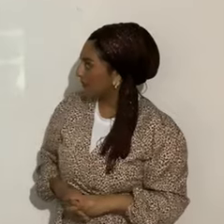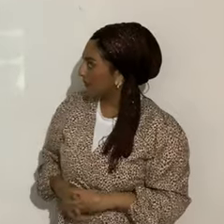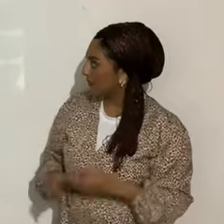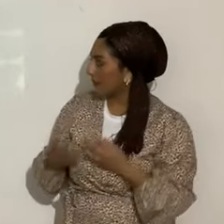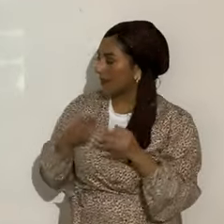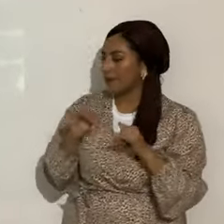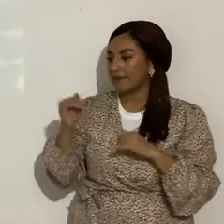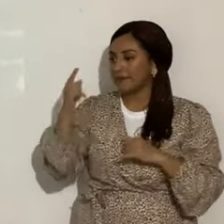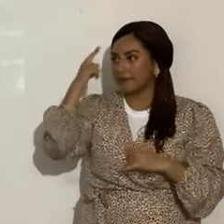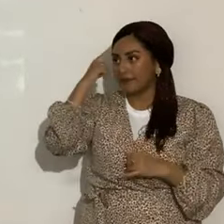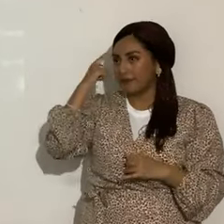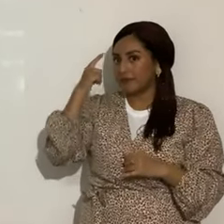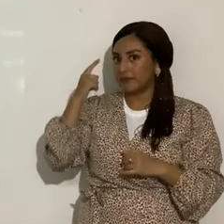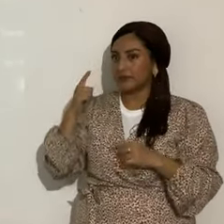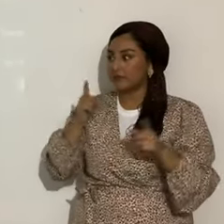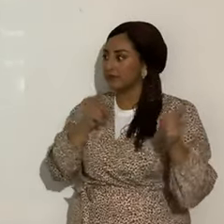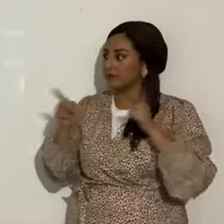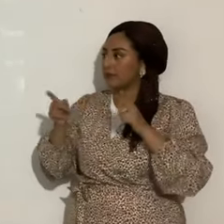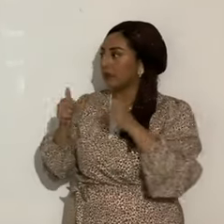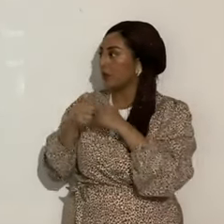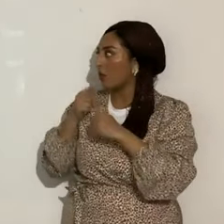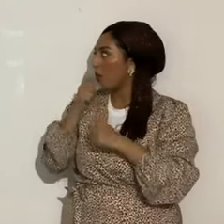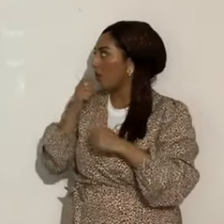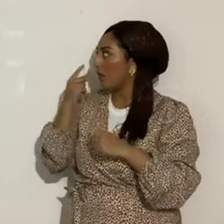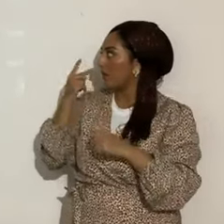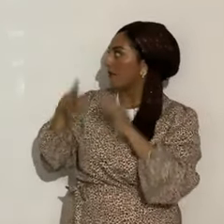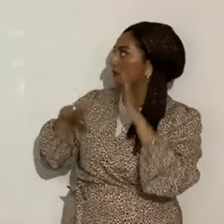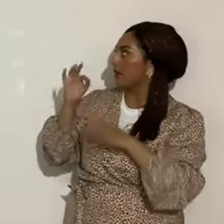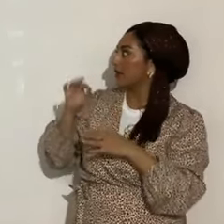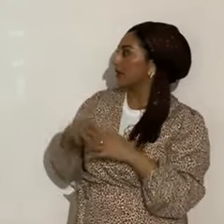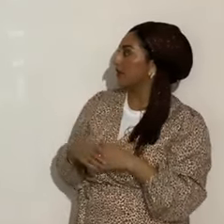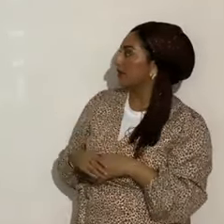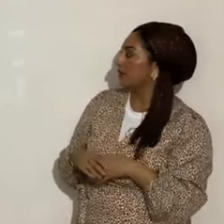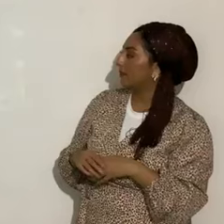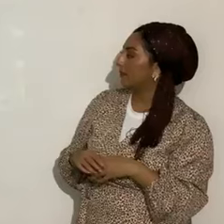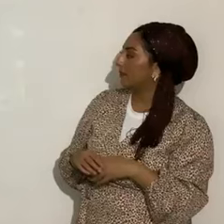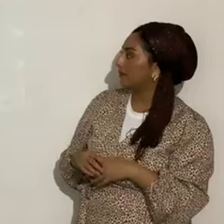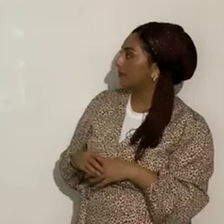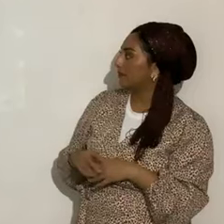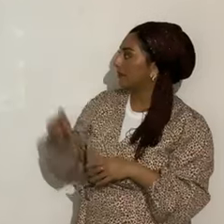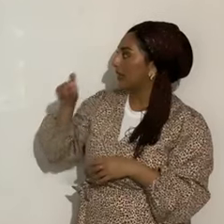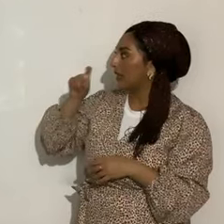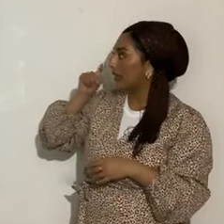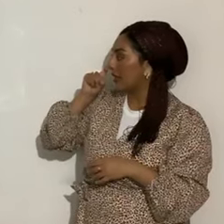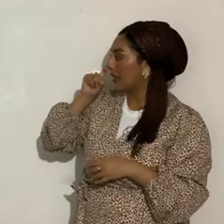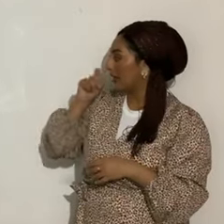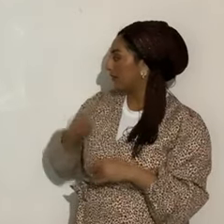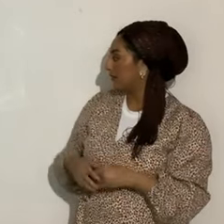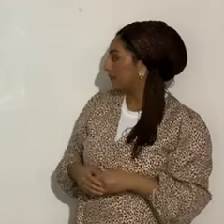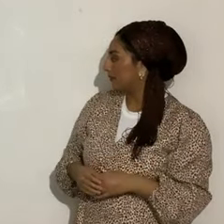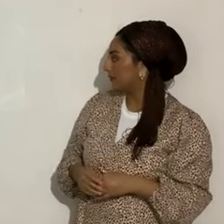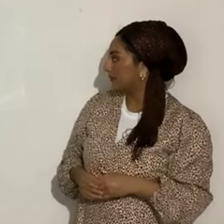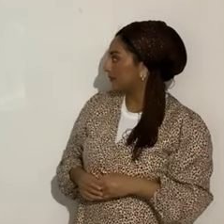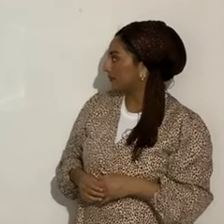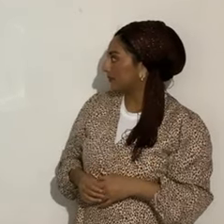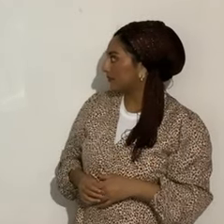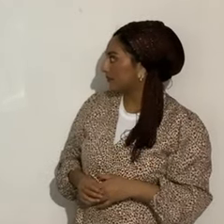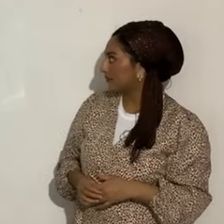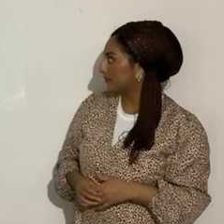¿no?, con quien me voy a encontrar, y el águila, aleluya, no